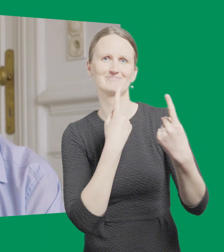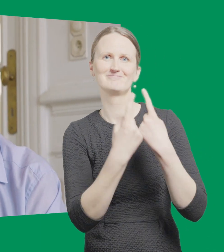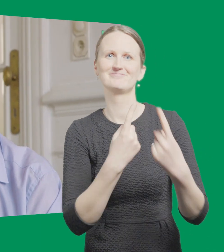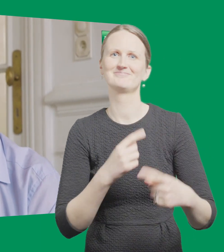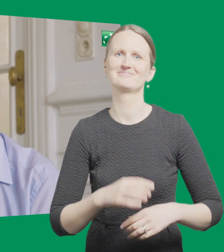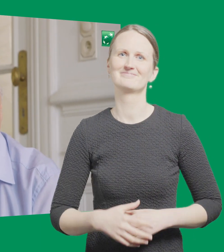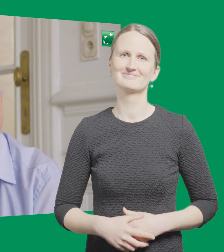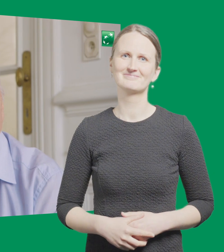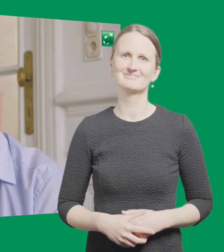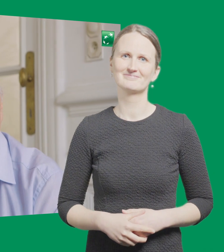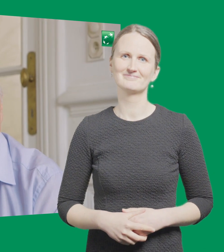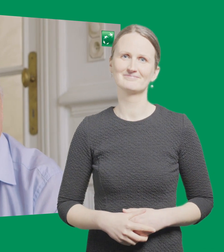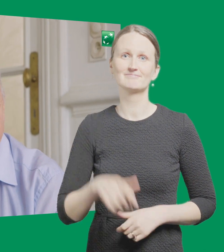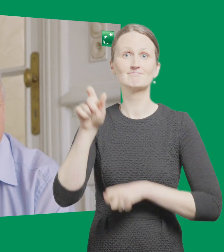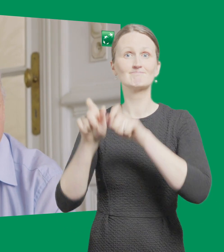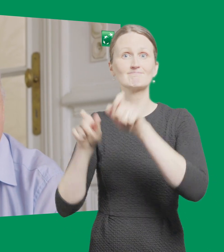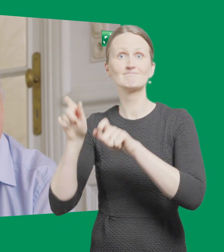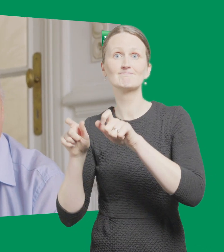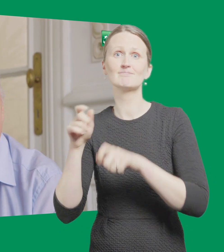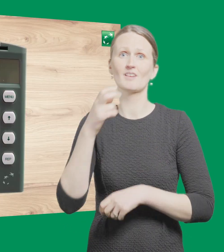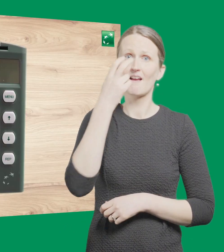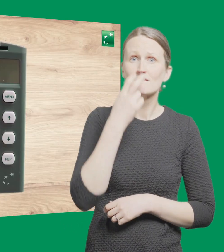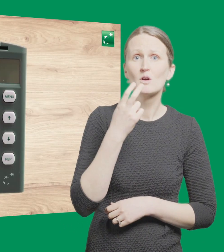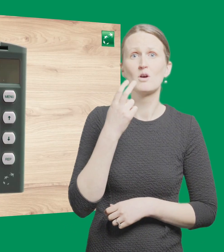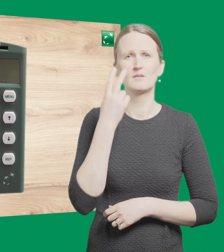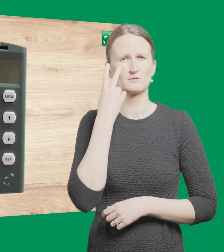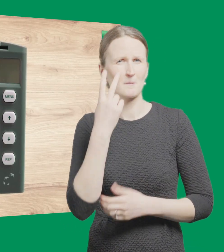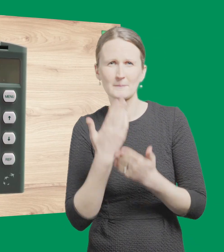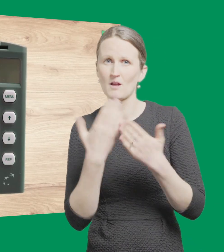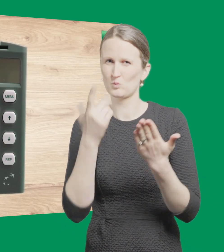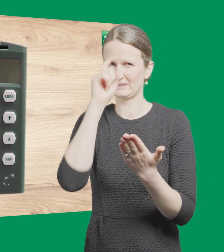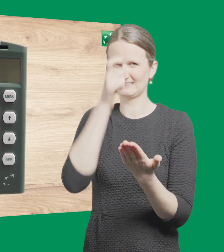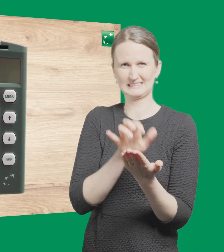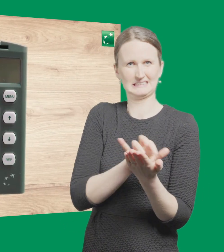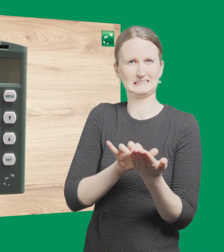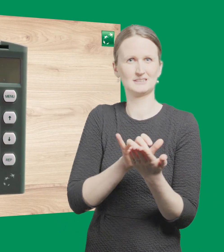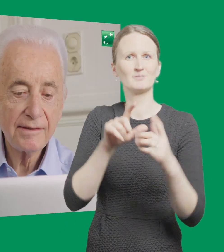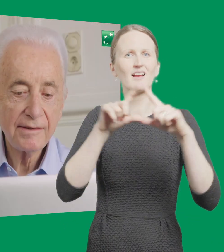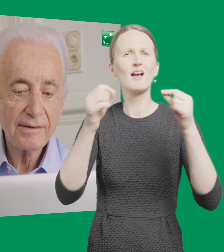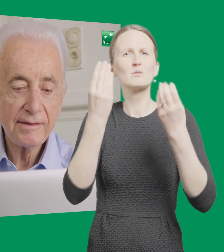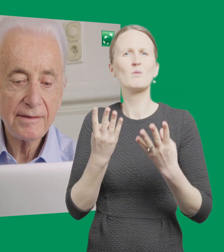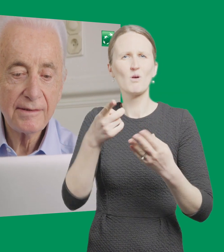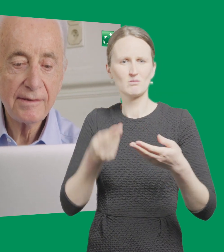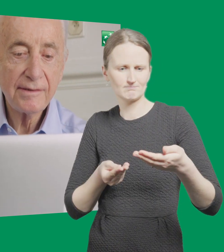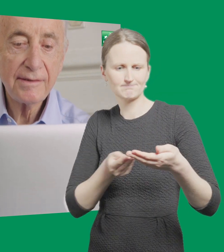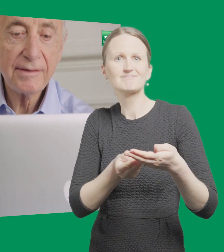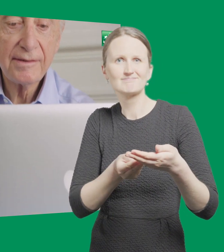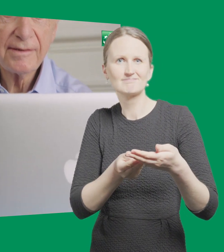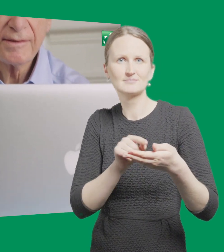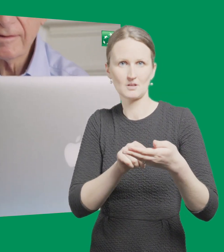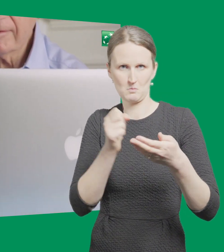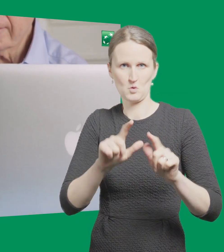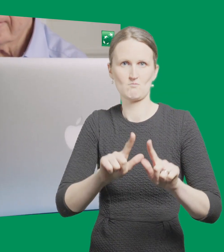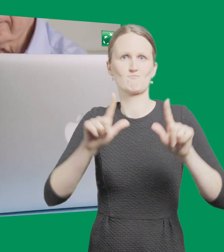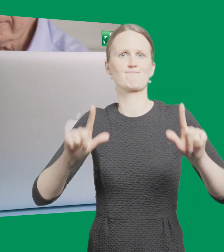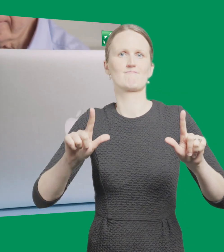connecter avec un code et effectuer des transactions par téléphone. Les lecteurs de cartes personnalisées dotés de touches plus grandes, d'un écran plus grand